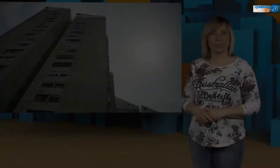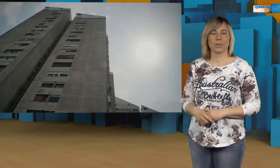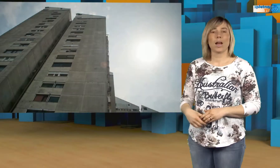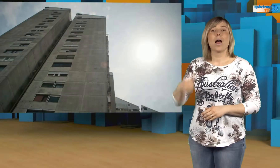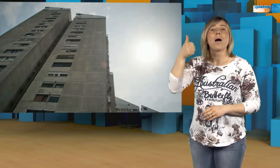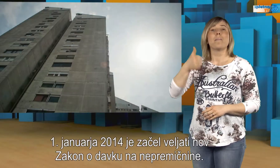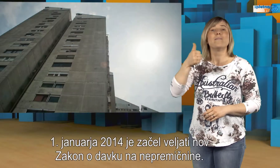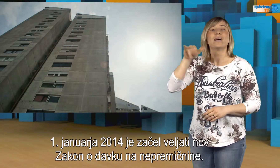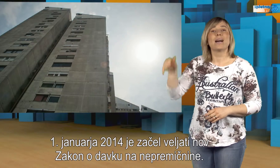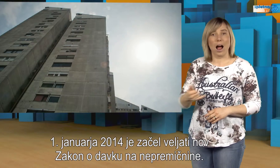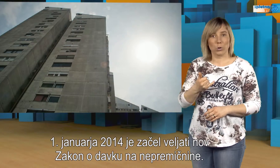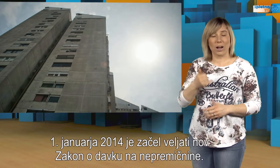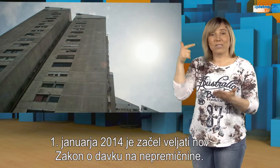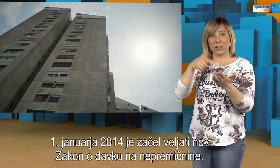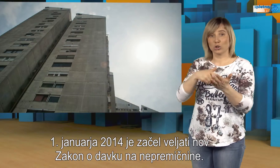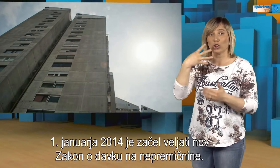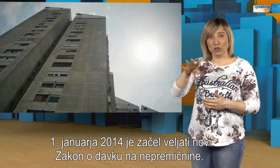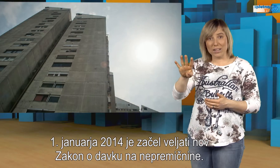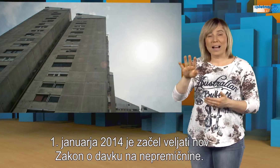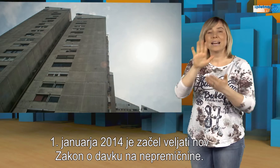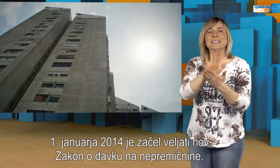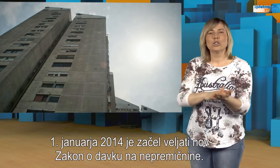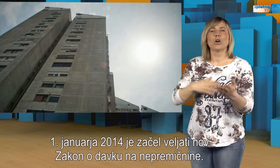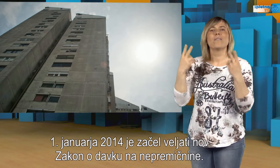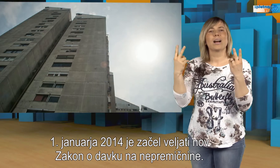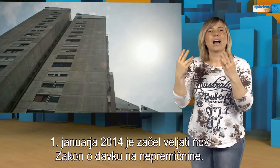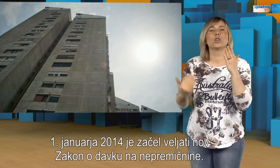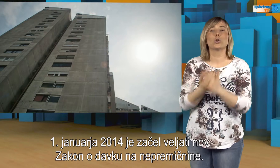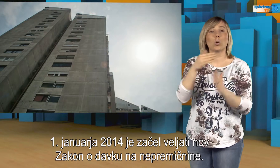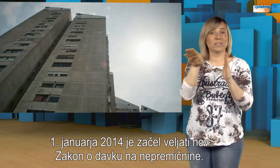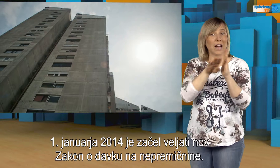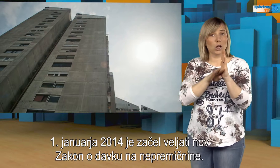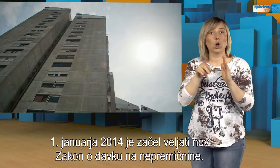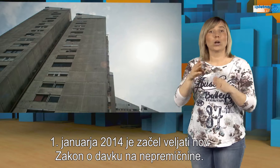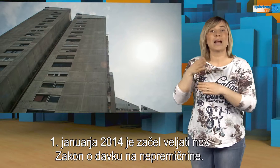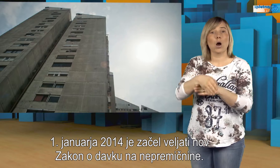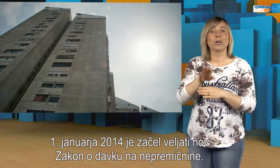1. januarja 2014 je začel veljati nov zakon o davku na neprimičnine.